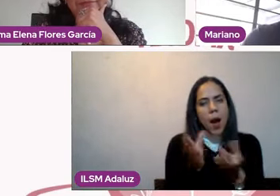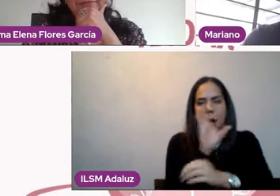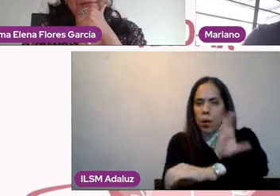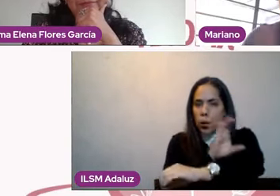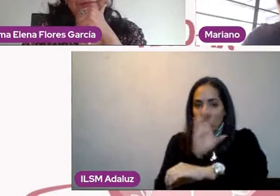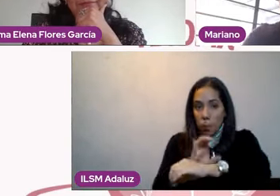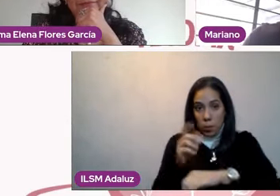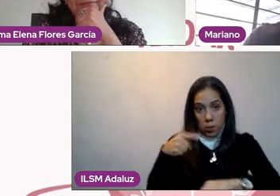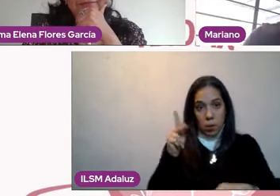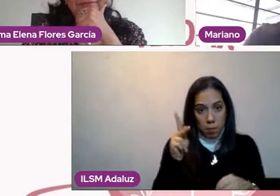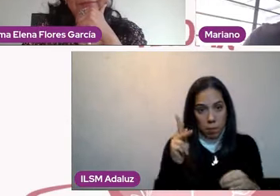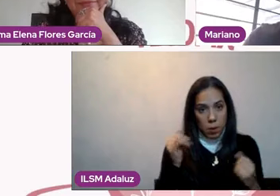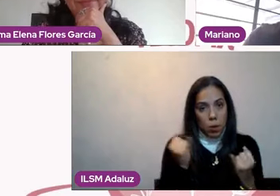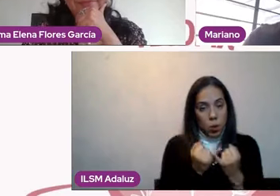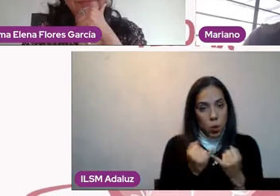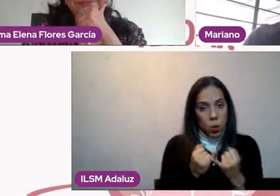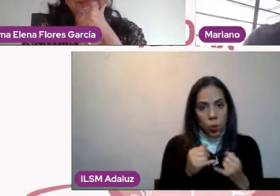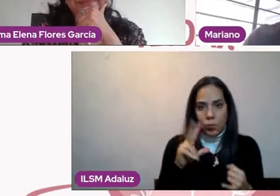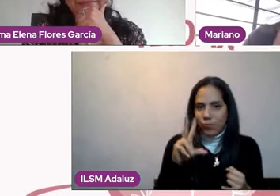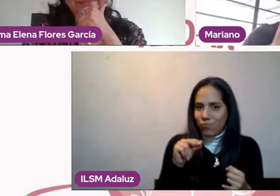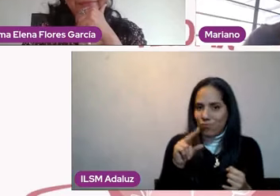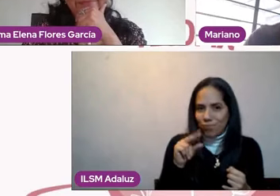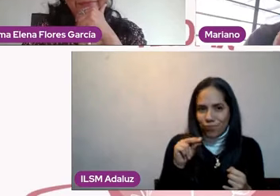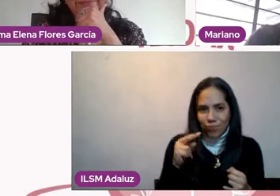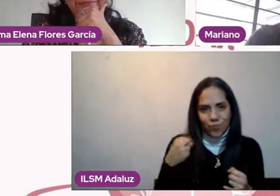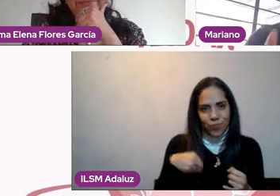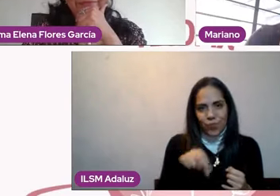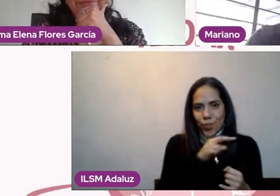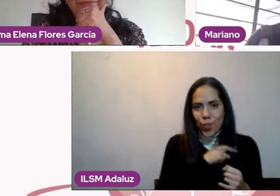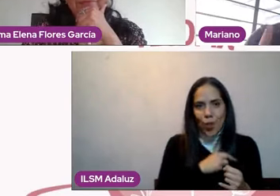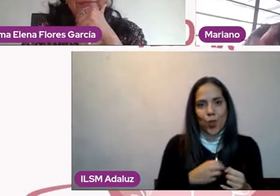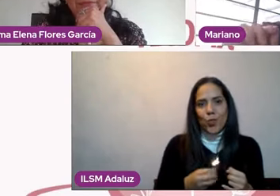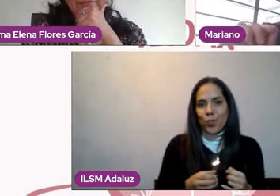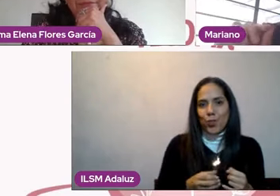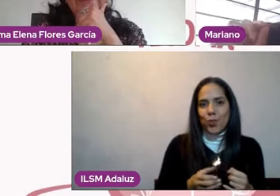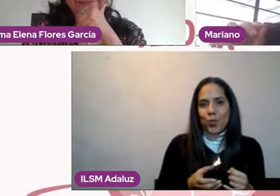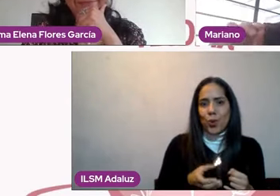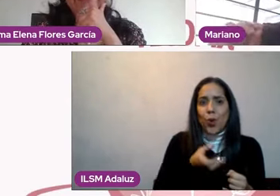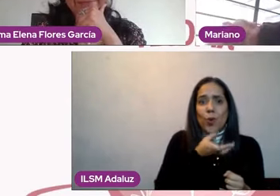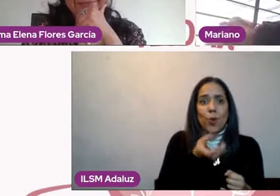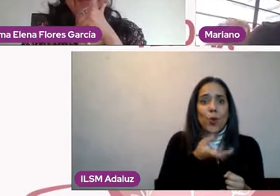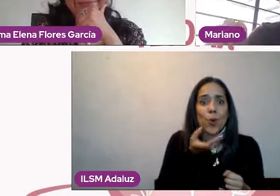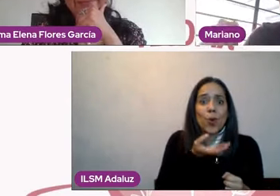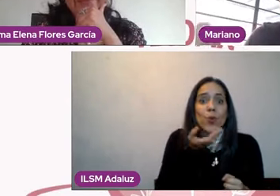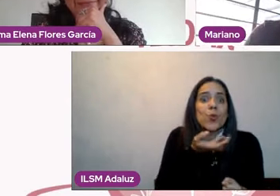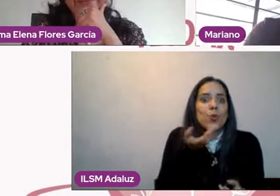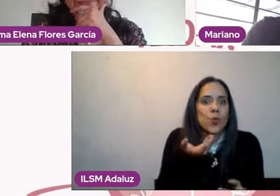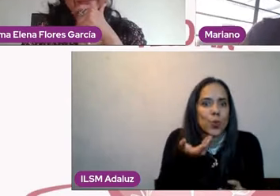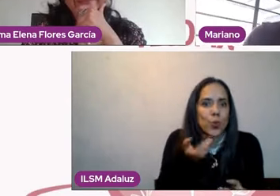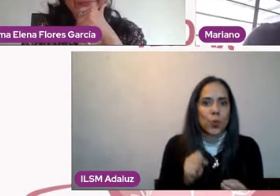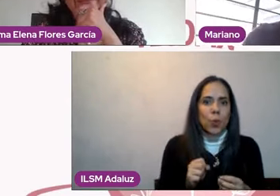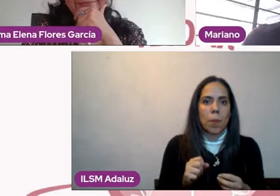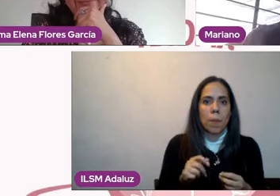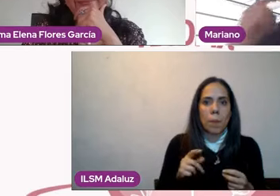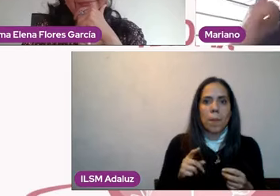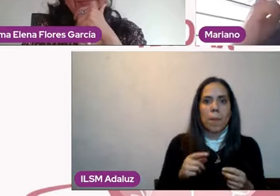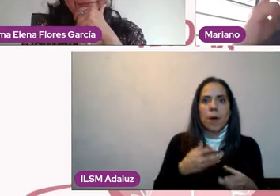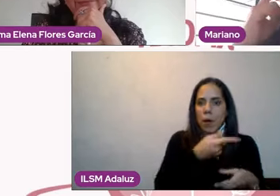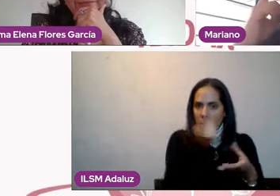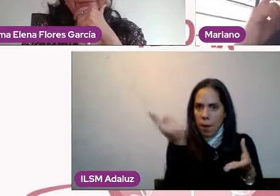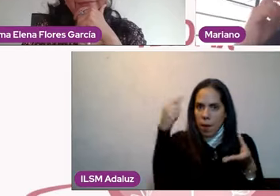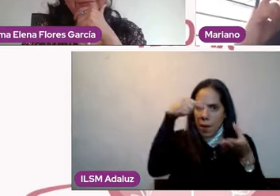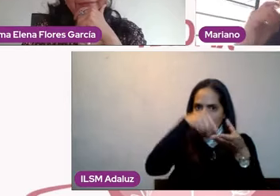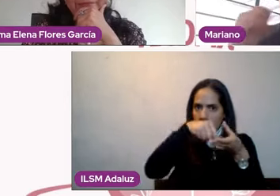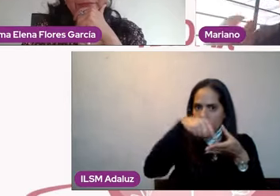mayor seriedad, que es una práctica que casi no tenemos y que deberíamos de aprender a integrarla en nuestra vida.